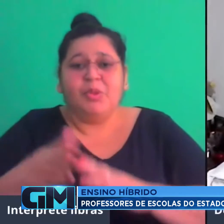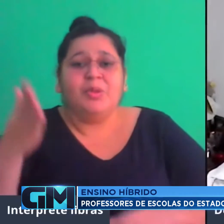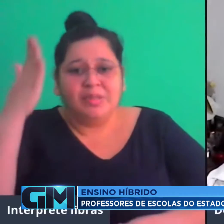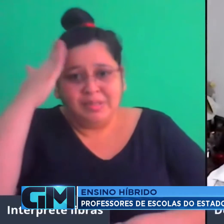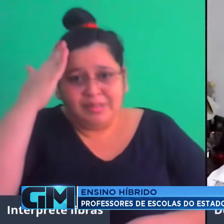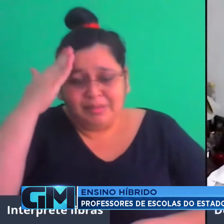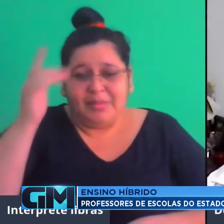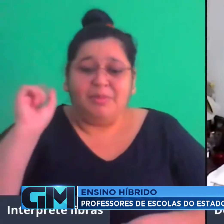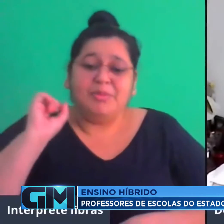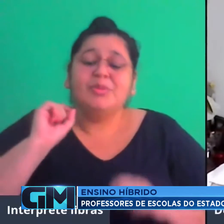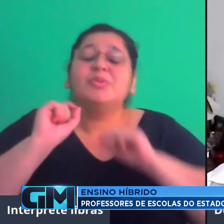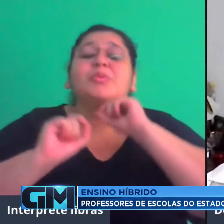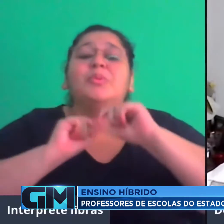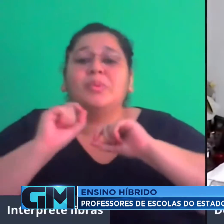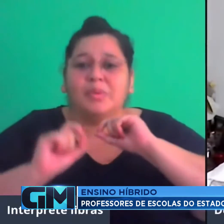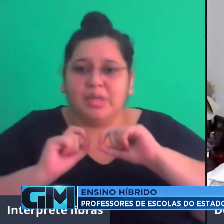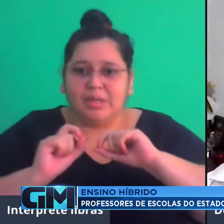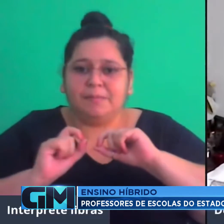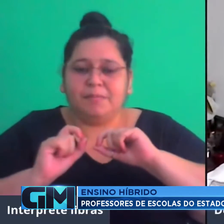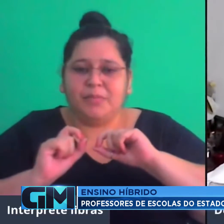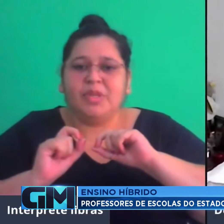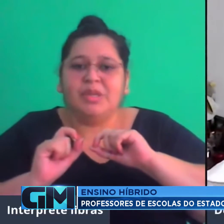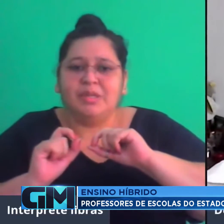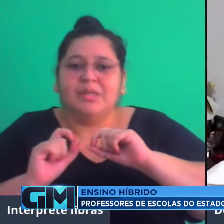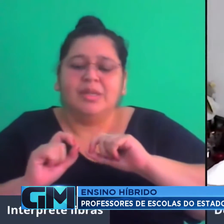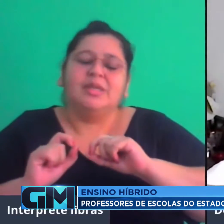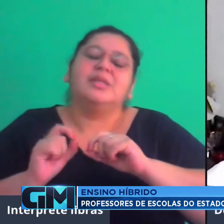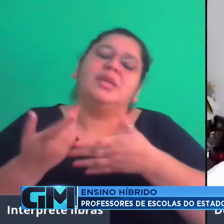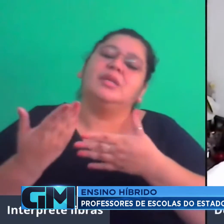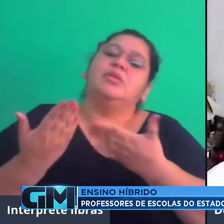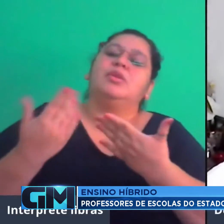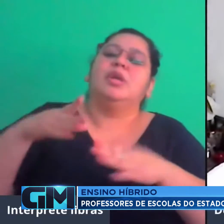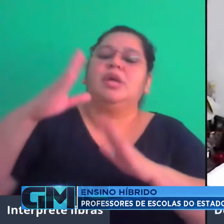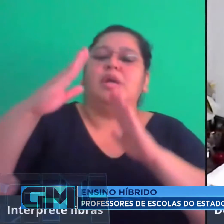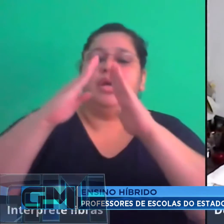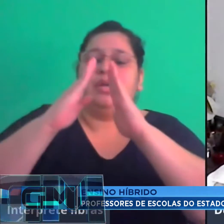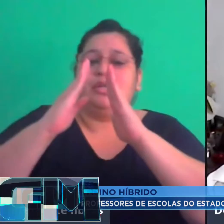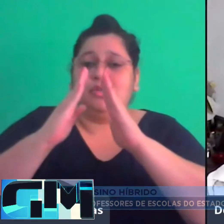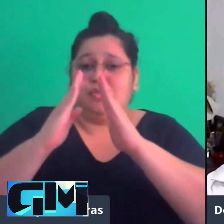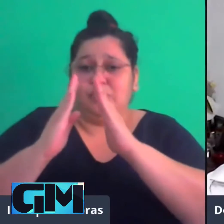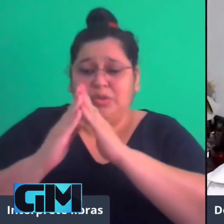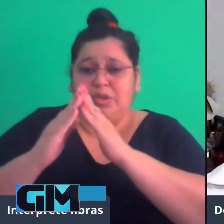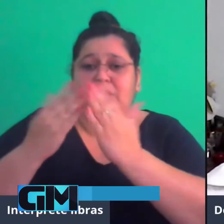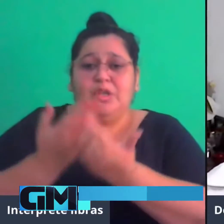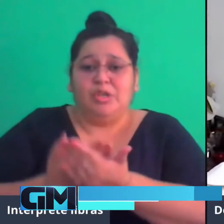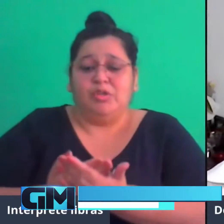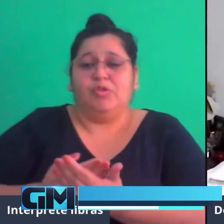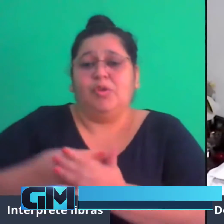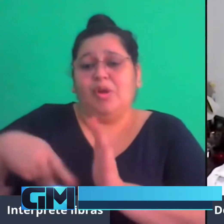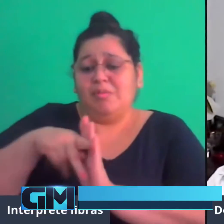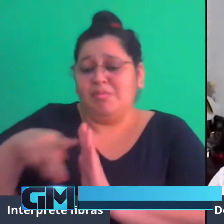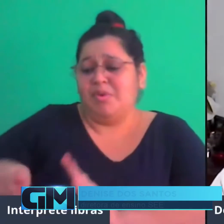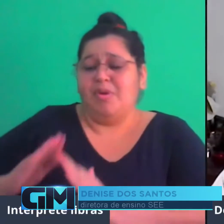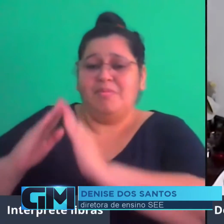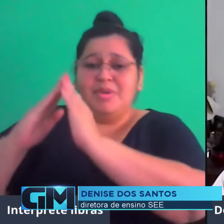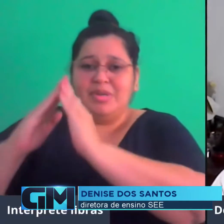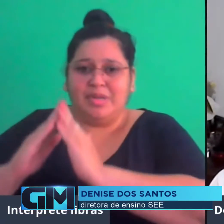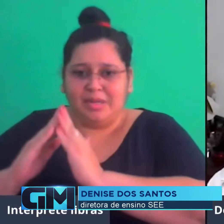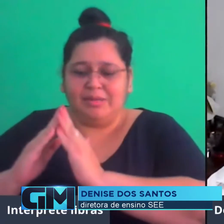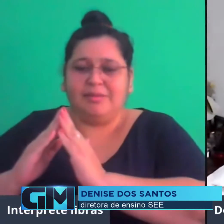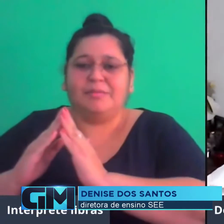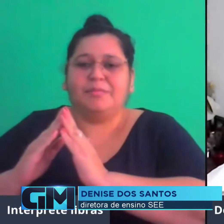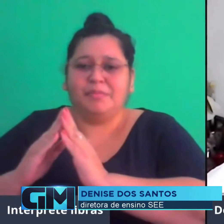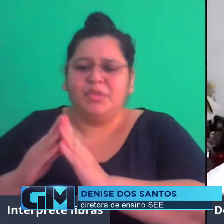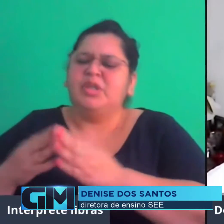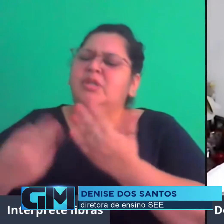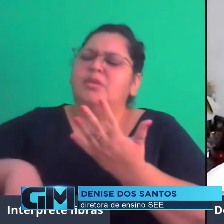através do programa Escola em Casa, das aulas transmitidas pela TV, através do